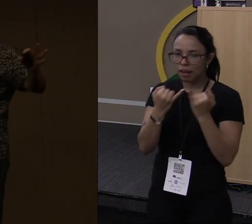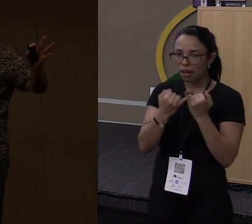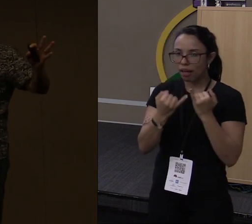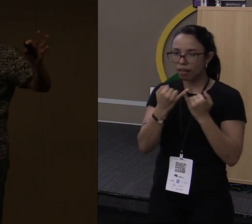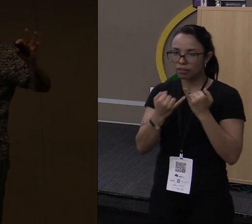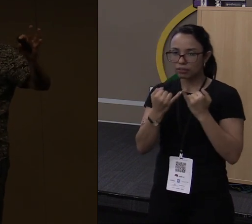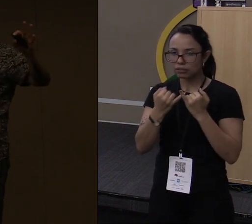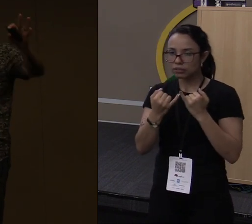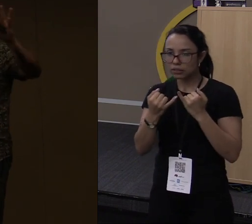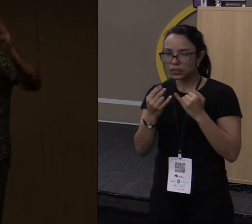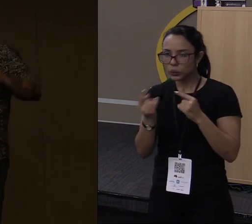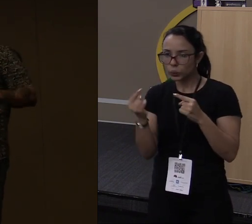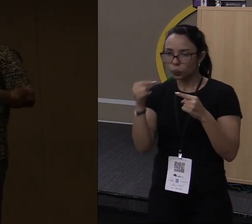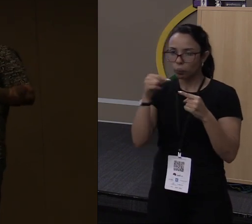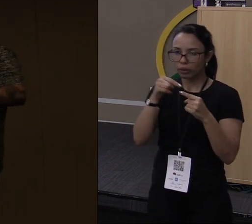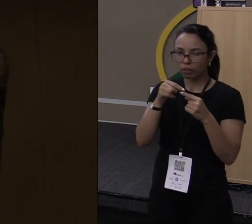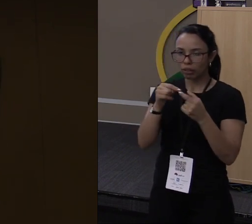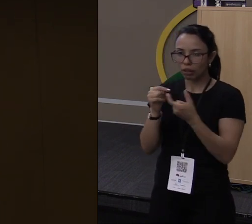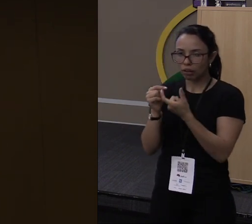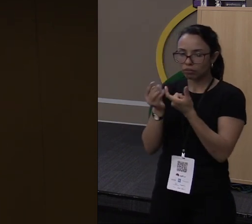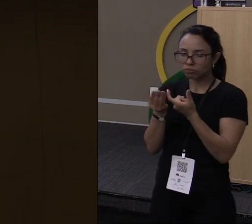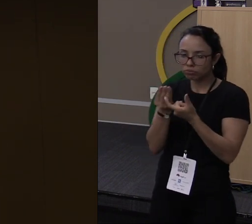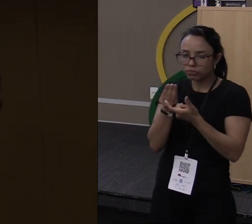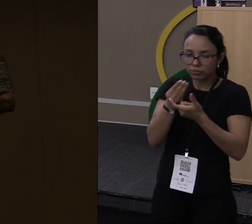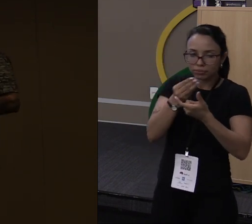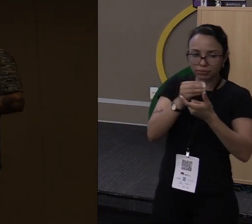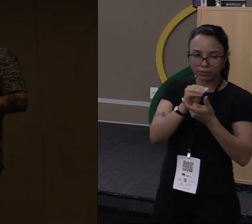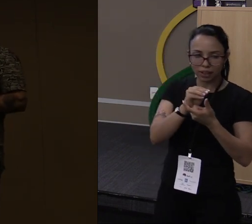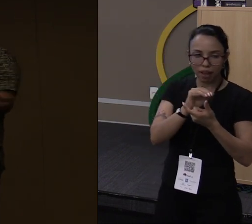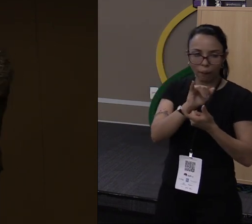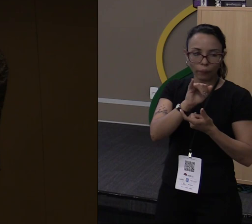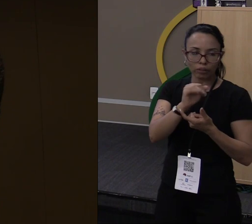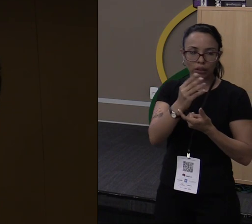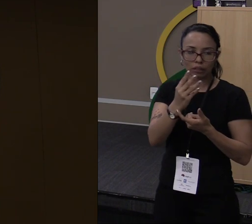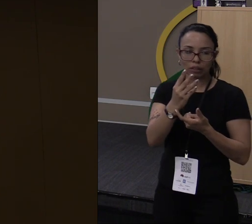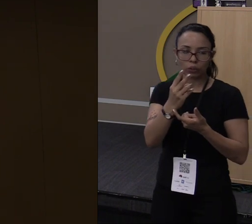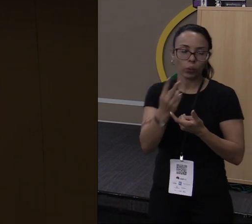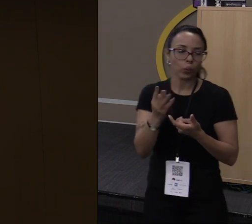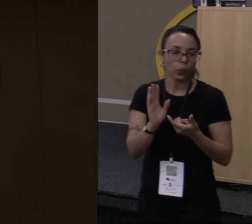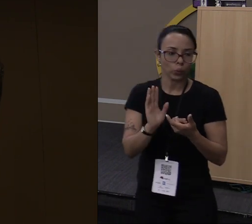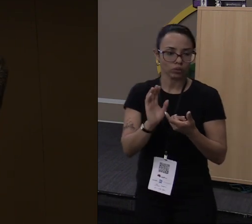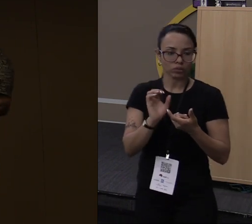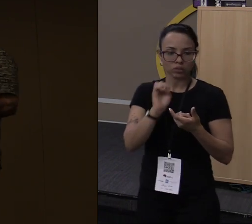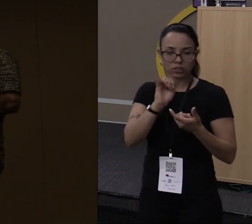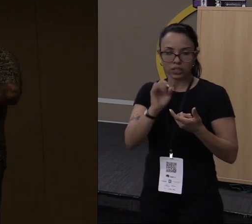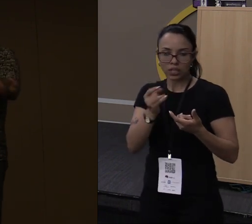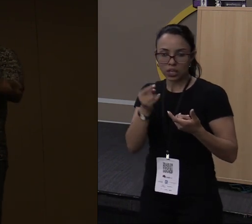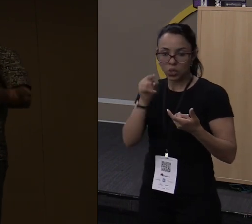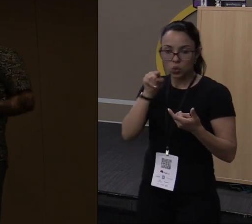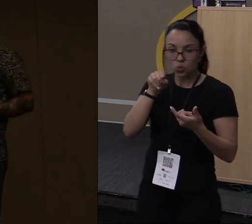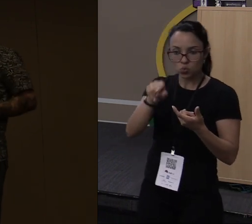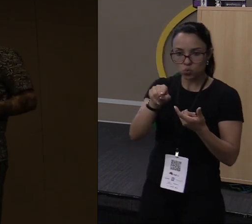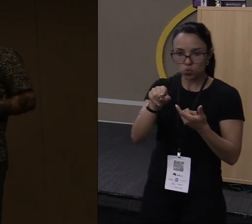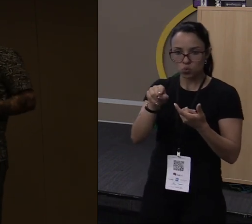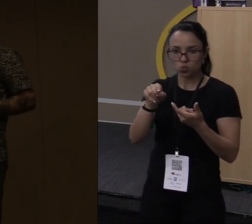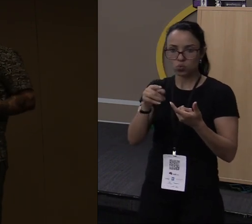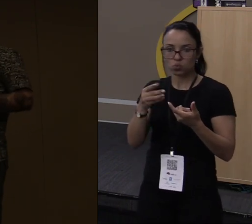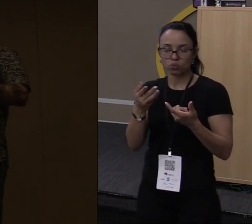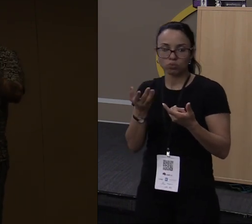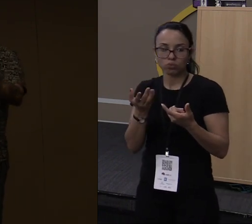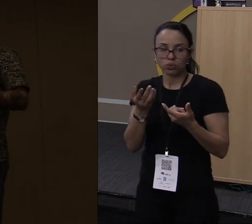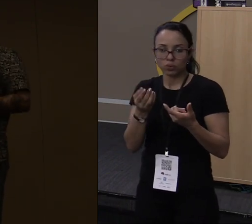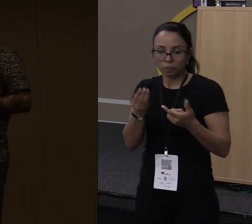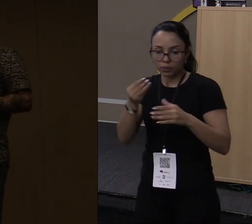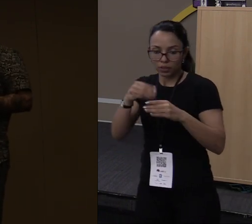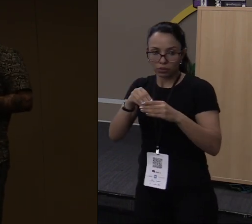cair bem dentro de um U64 ou de um I32. Se tivesse um ponto ou alguma coisa, ele vai falar, ah, isso aqui vai caber dentro de